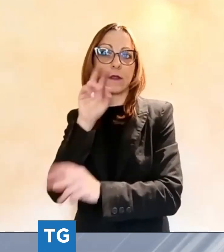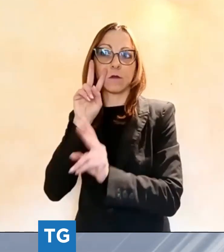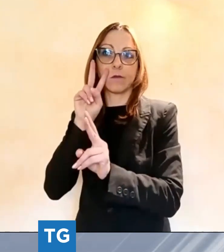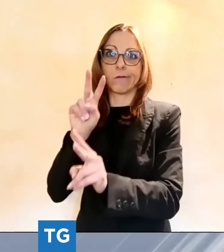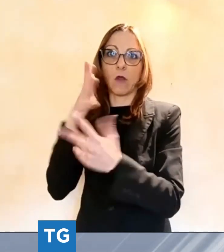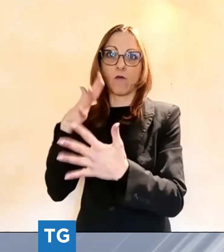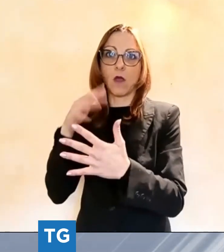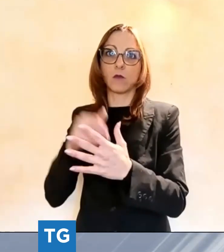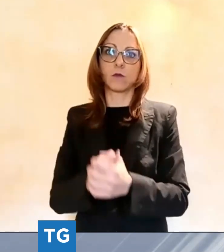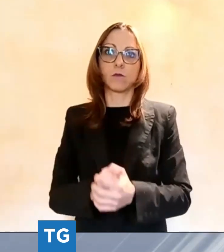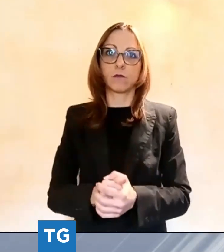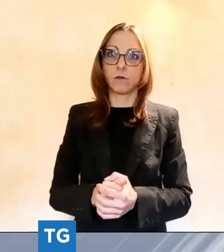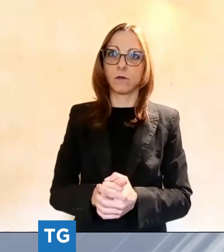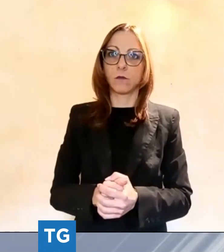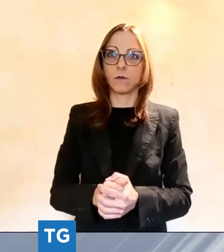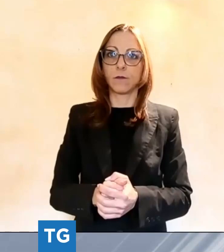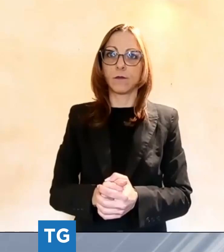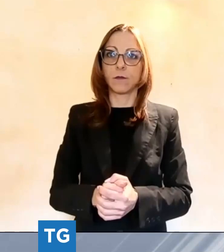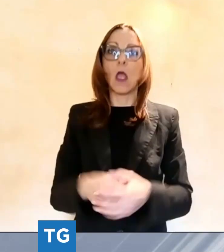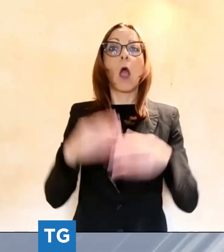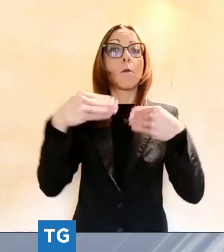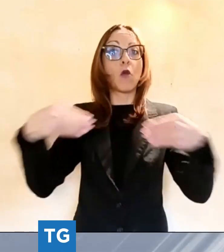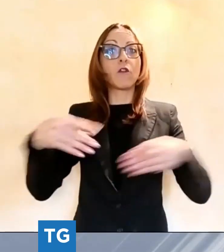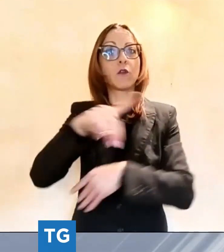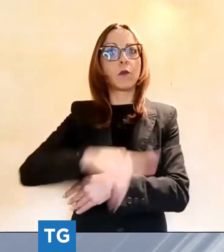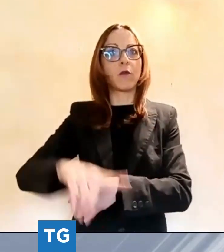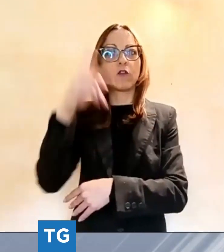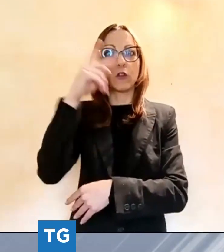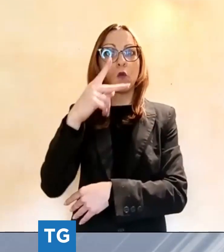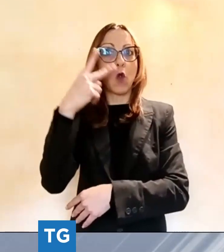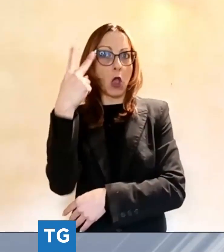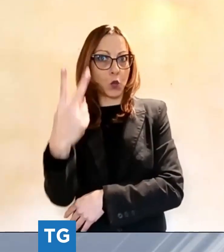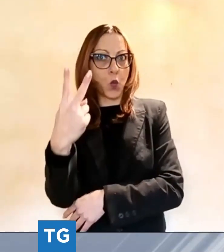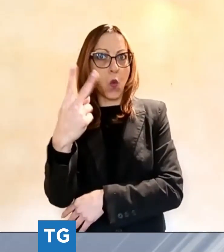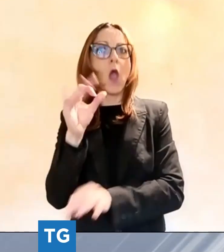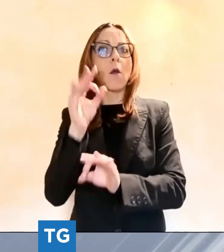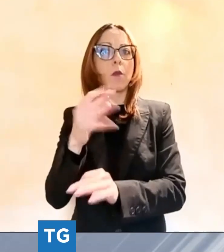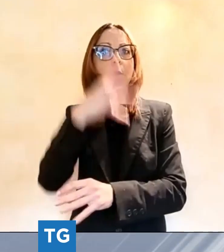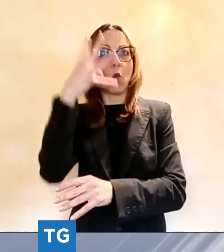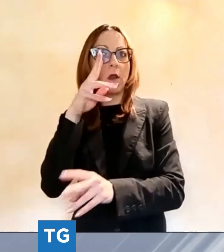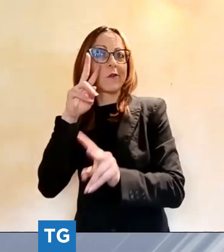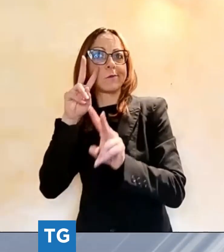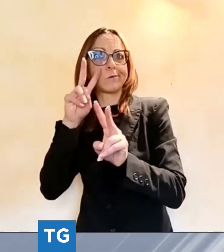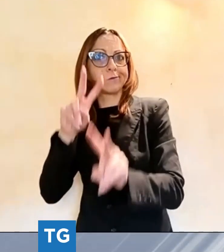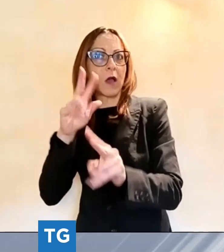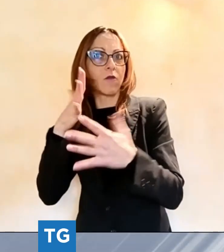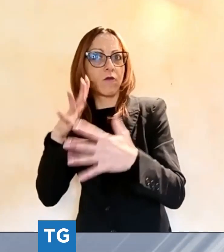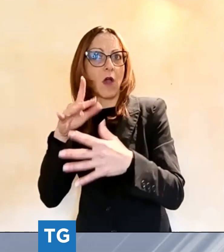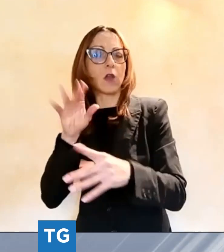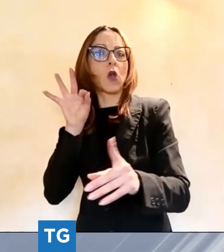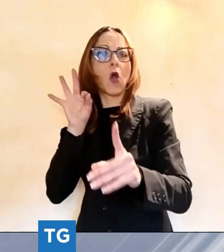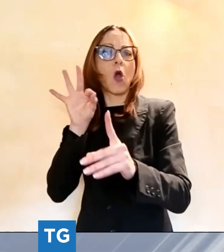Due professionisti della provincia di Lucca sono finiti nel mirino della Guardia di Finanza con l'accusa di gravi violazioni delle